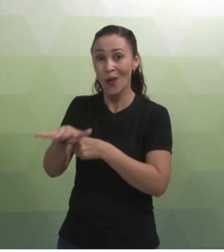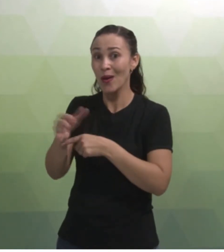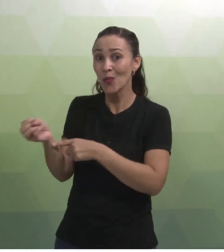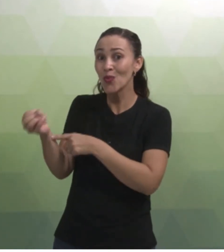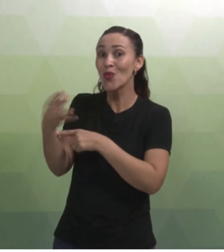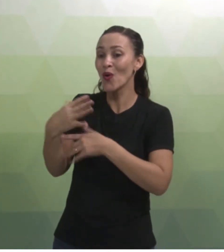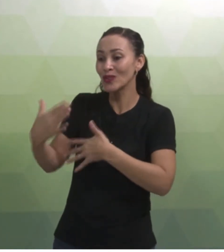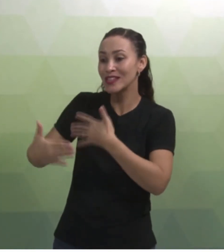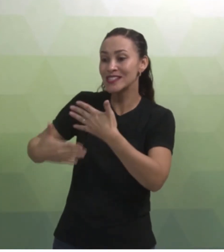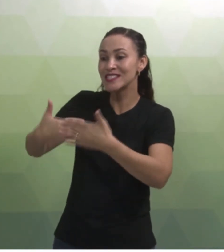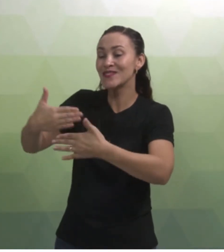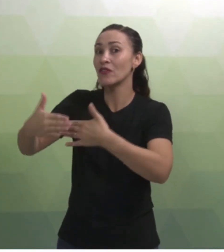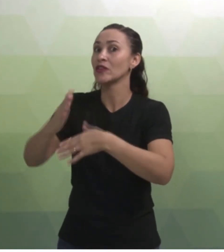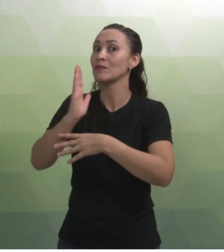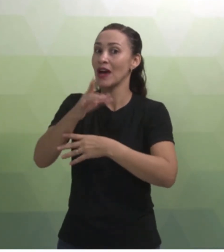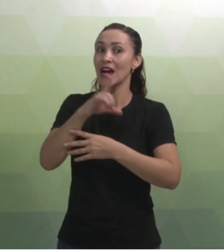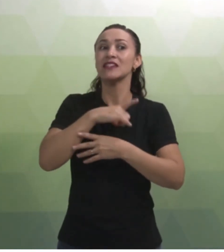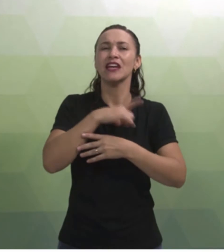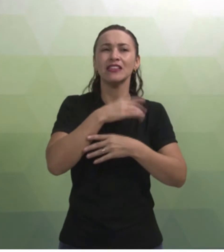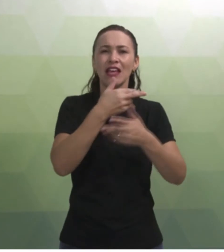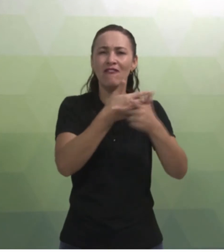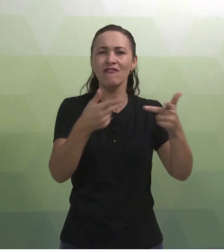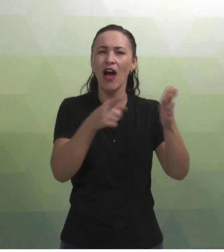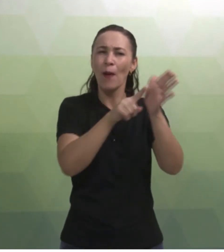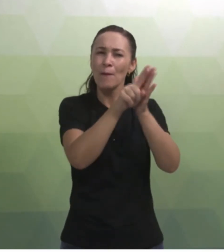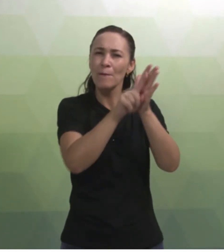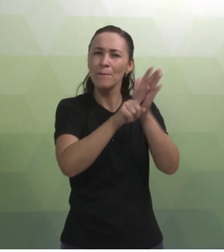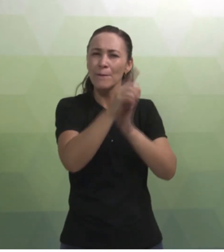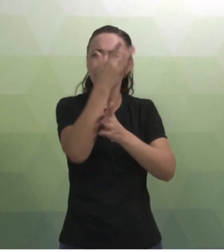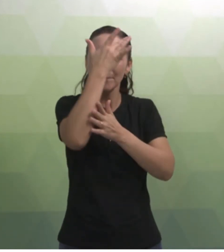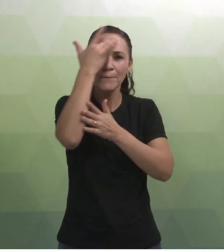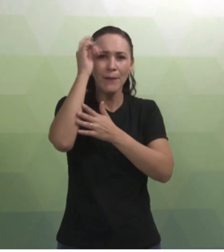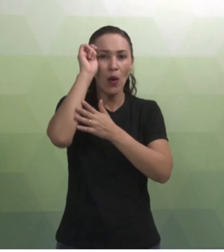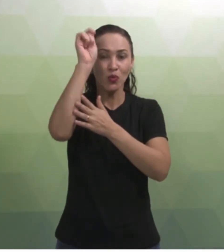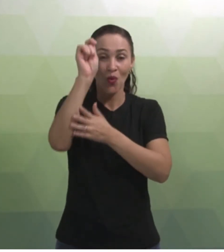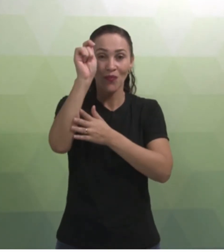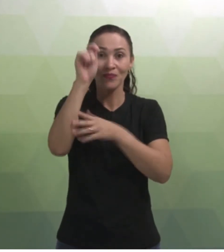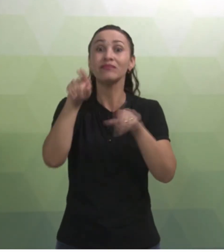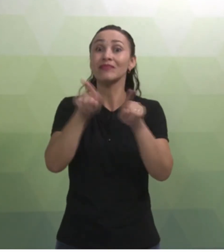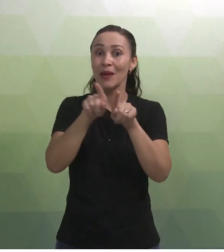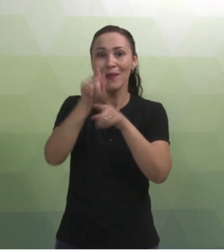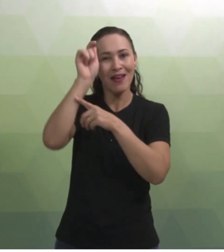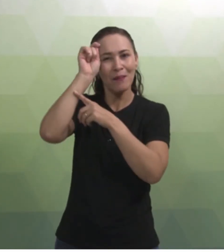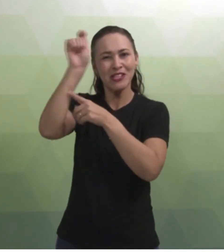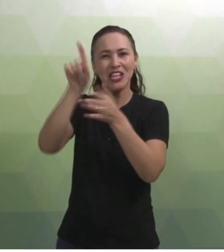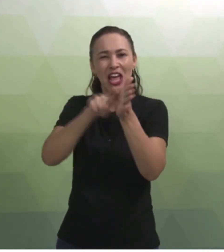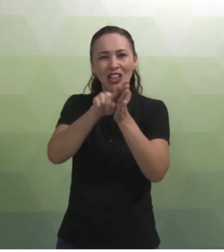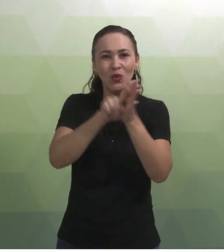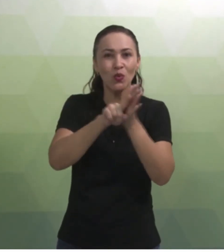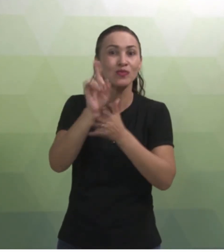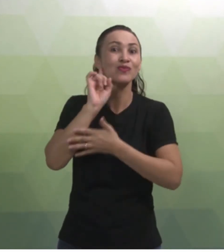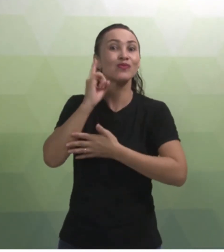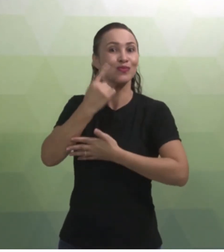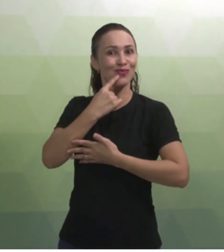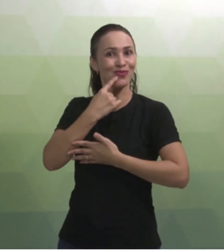que está desenvolvendo, mas nós já temos vários pesquisadores, dentre eles, pesquisadores surdos, que favorecem essa